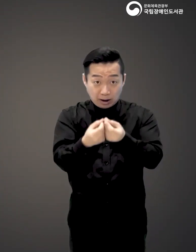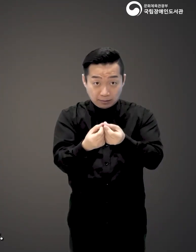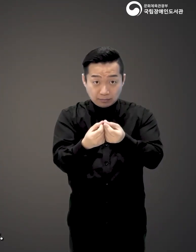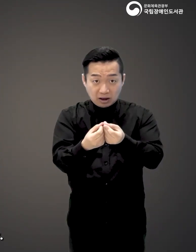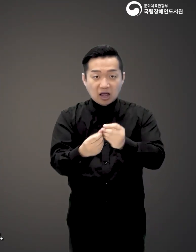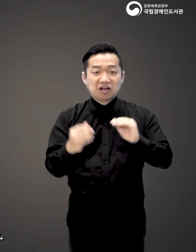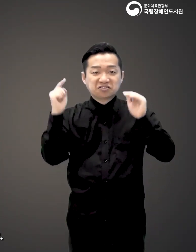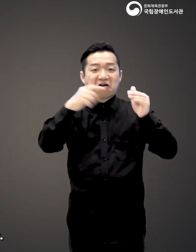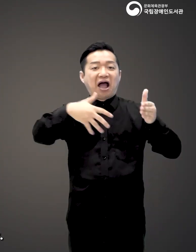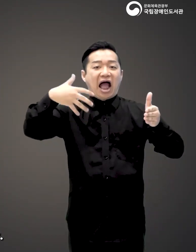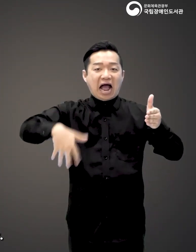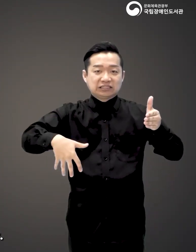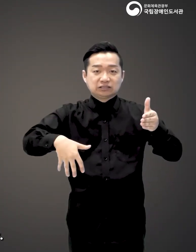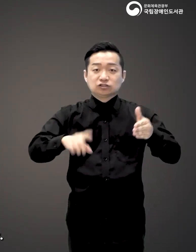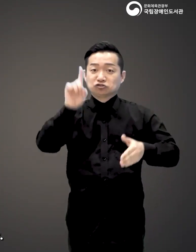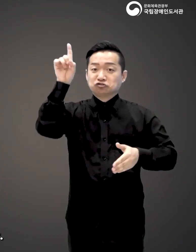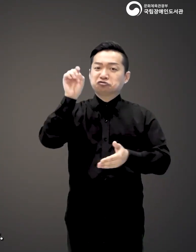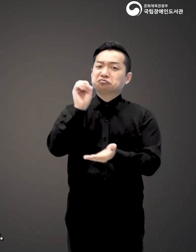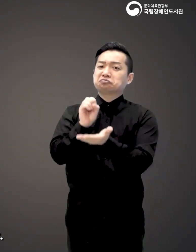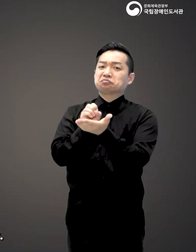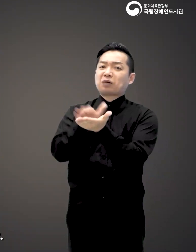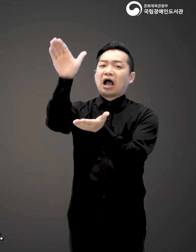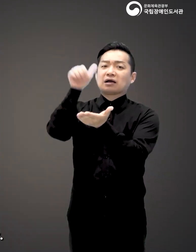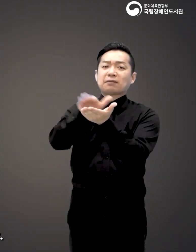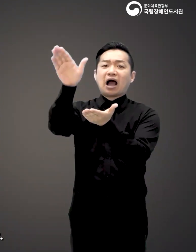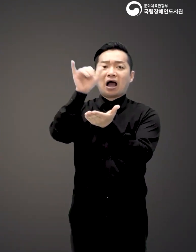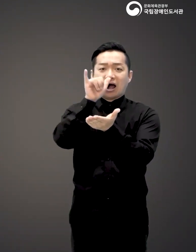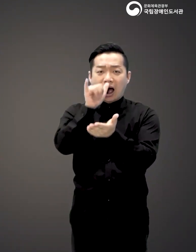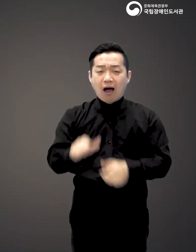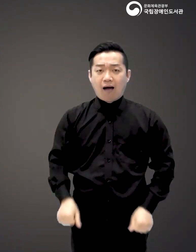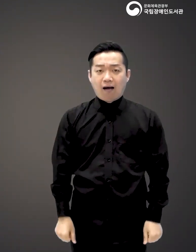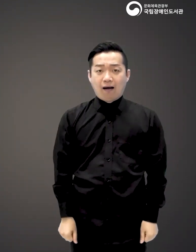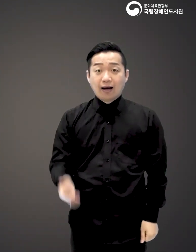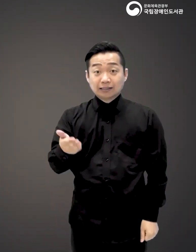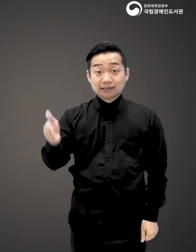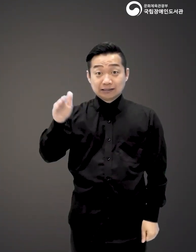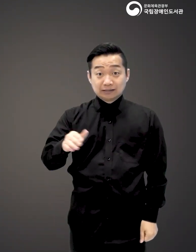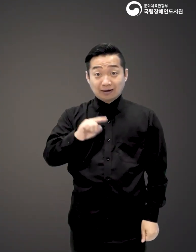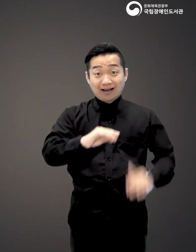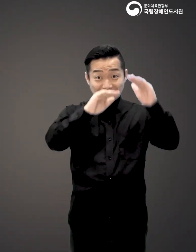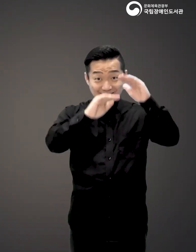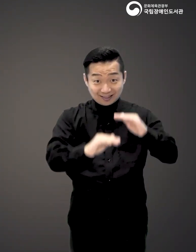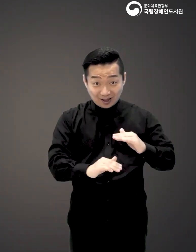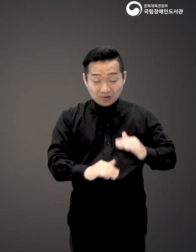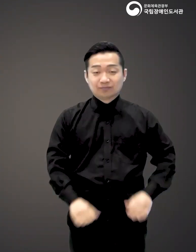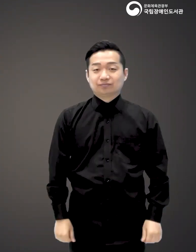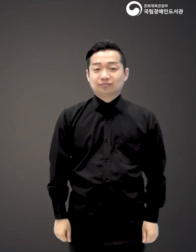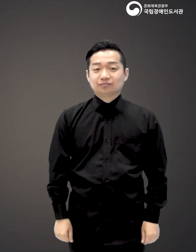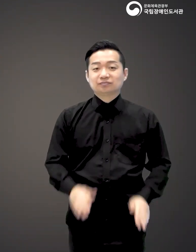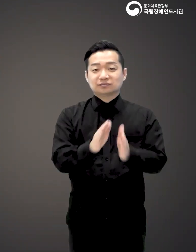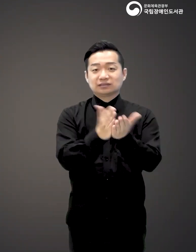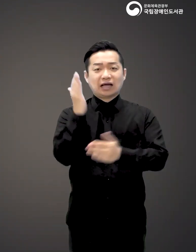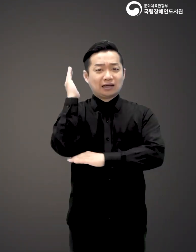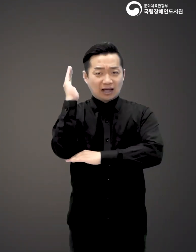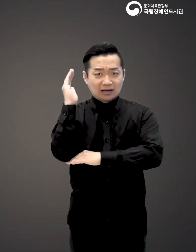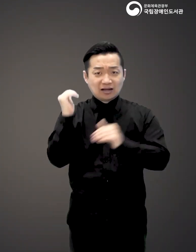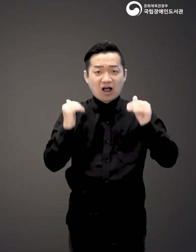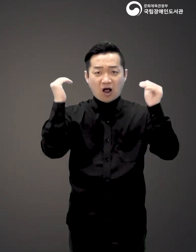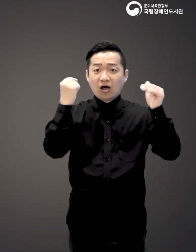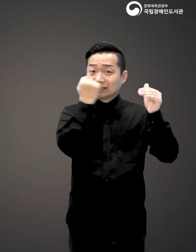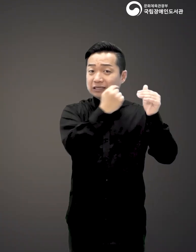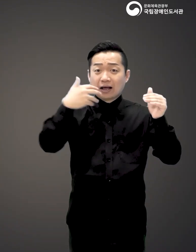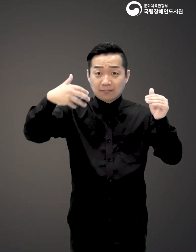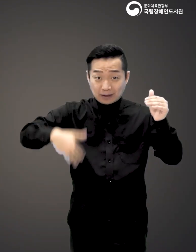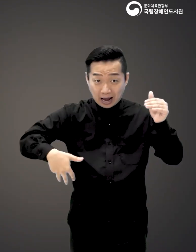미성인으로 분류되어 우주로 추방까지 되어버립니다. 하지만 이런 설정에도 불구하고 책의 이야기는